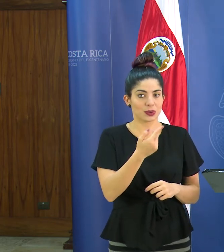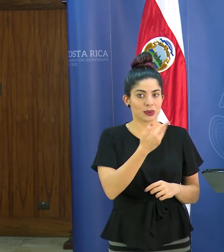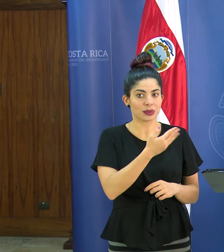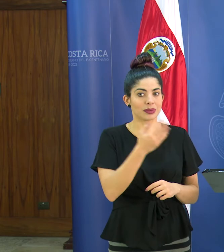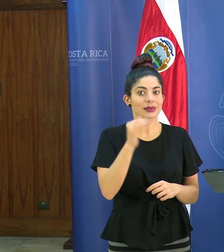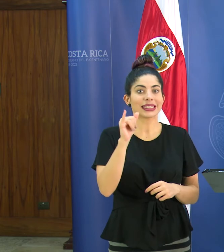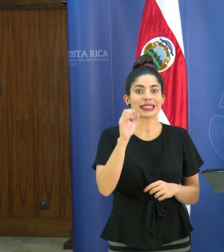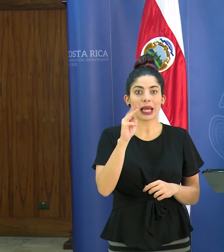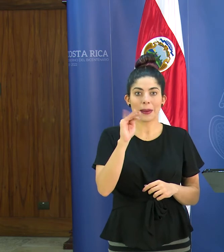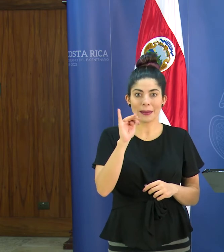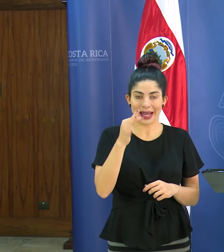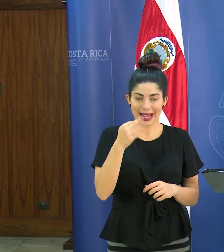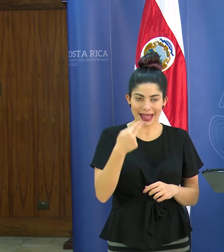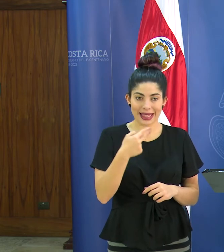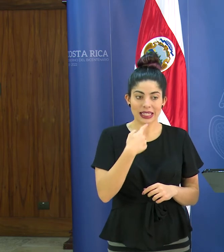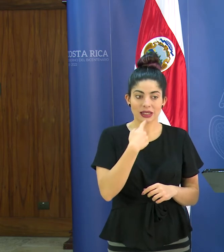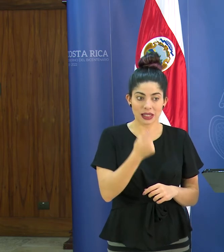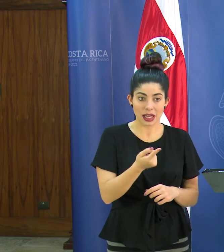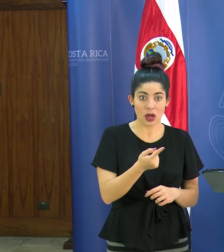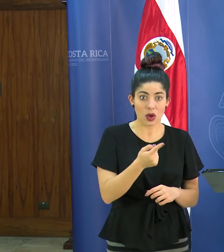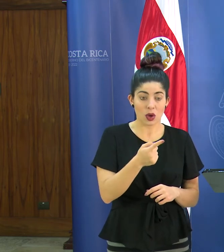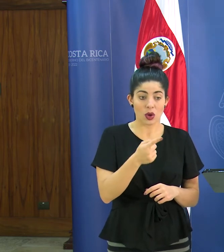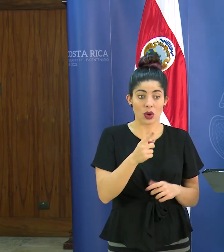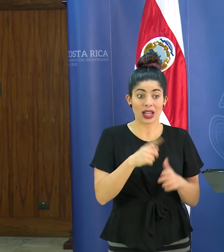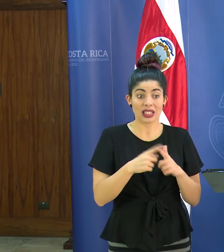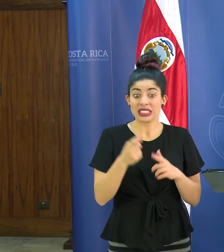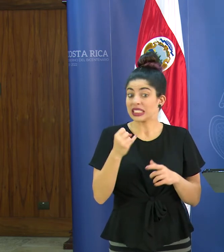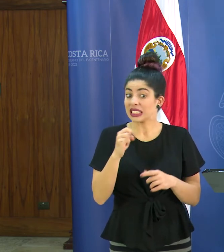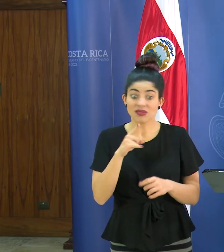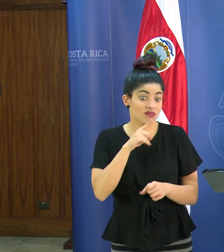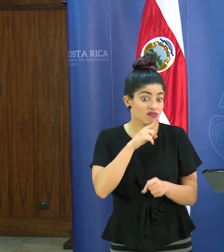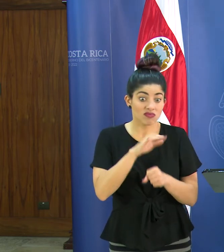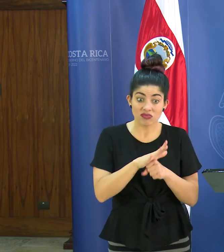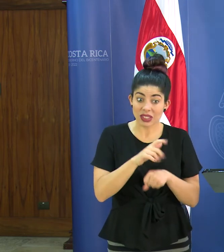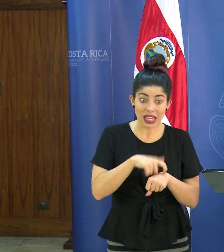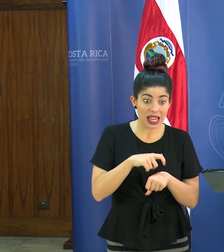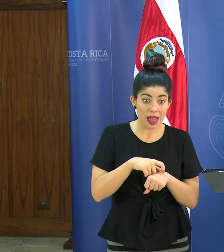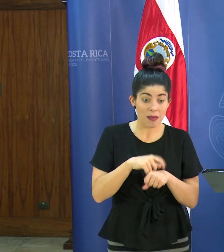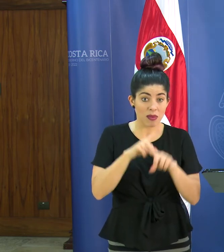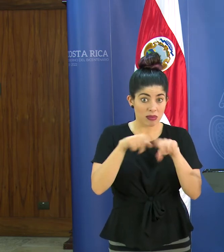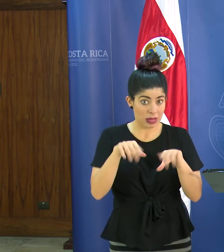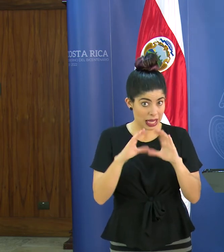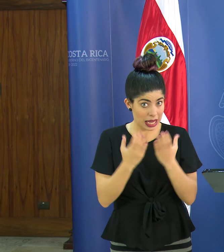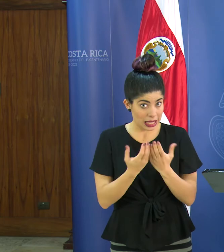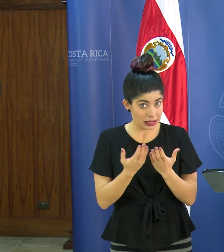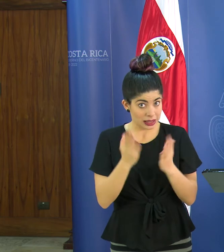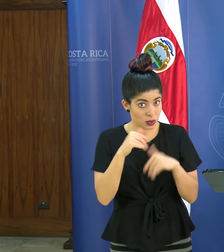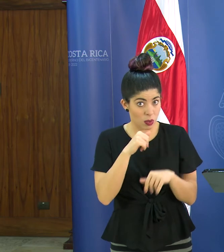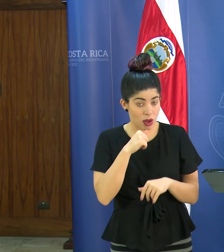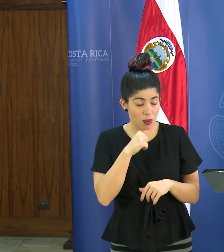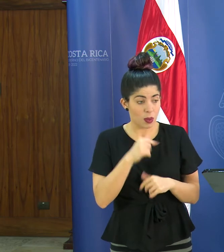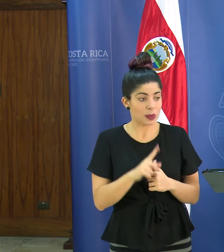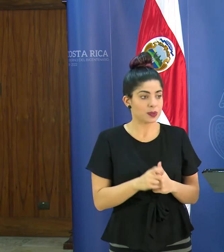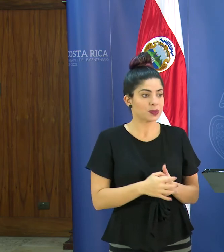doña Yamilet no se puedan cumplir en los tiempos específicos serían mis consultas gracias